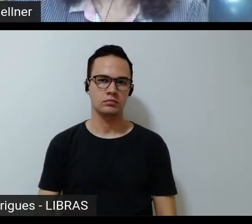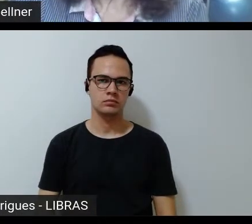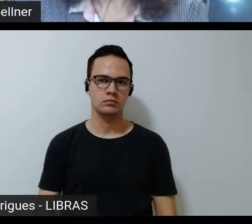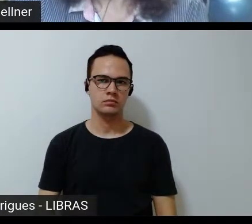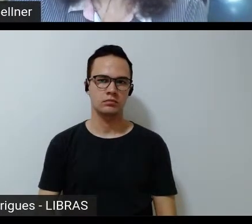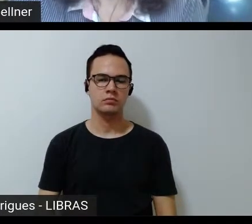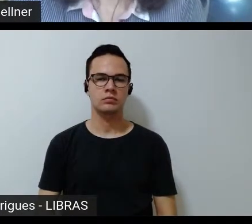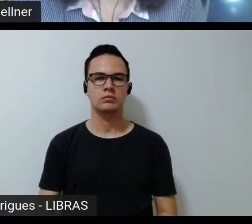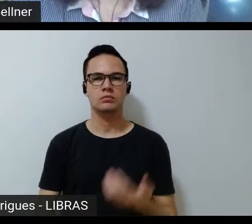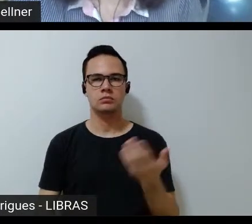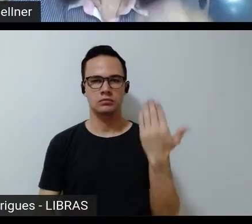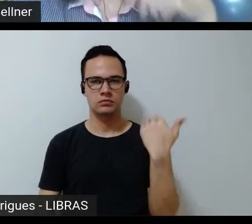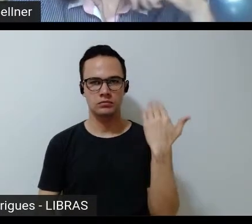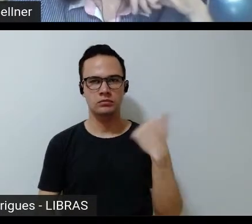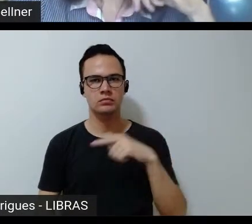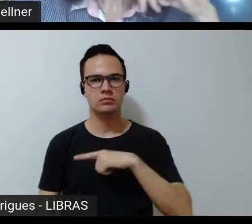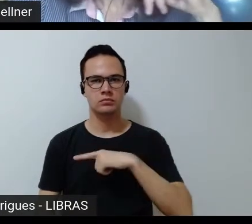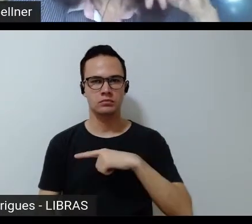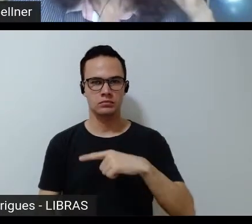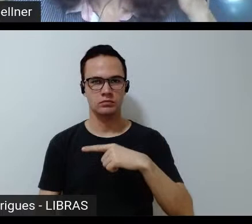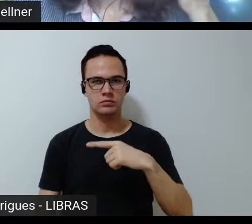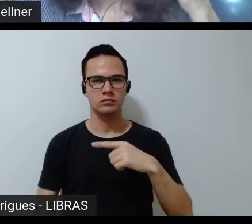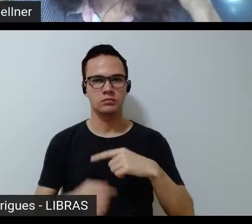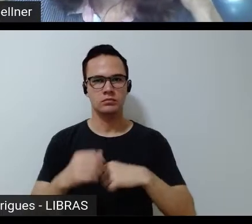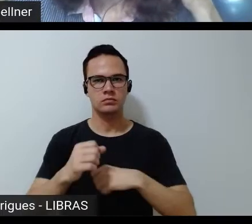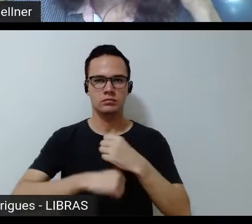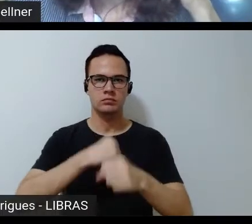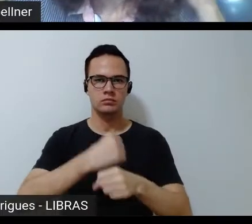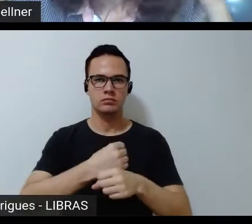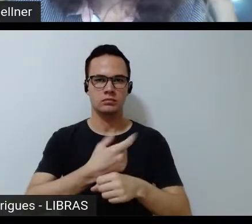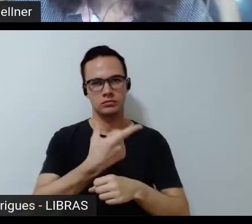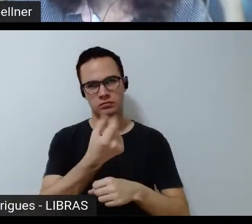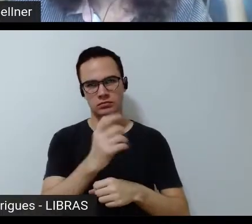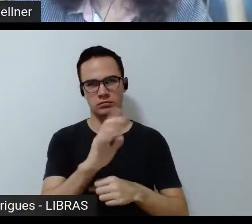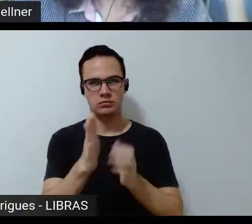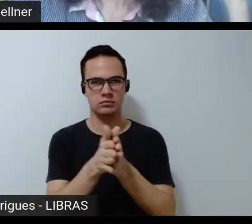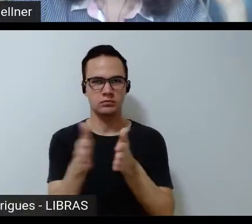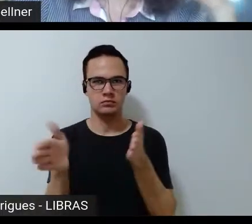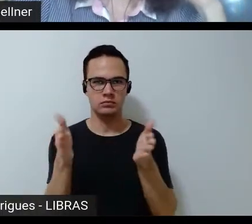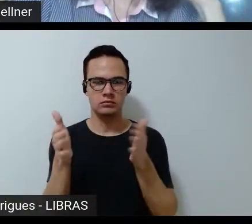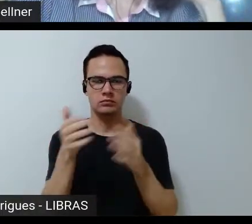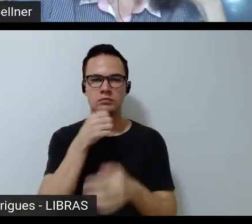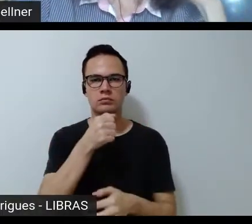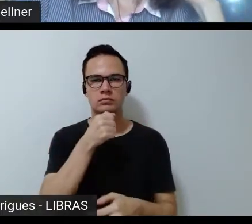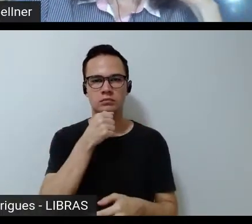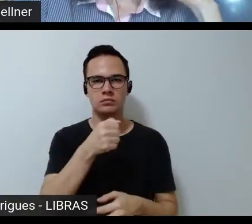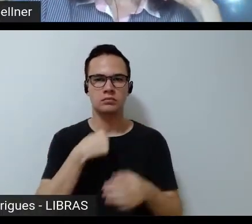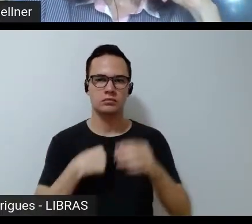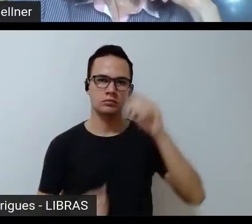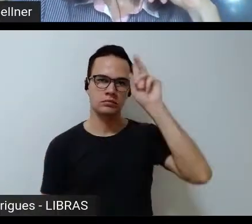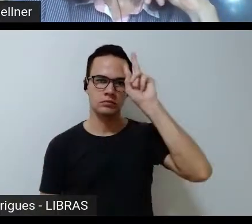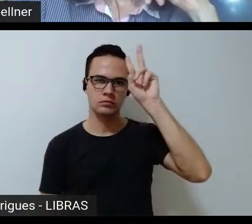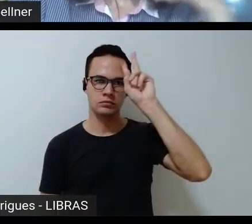Houve uma cena ao longo desses 20 anos de entrevistas eu lembro de uma vez ir a